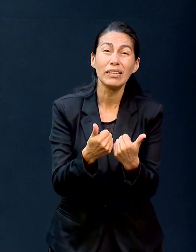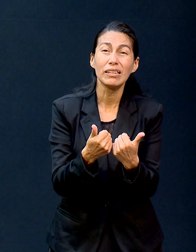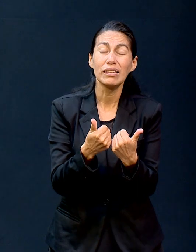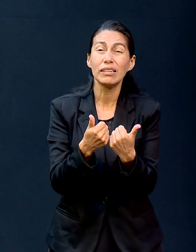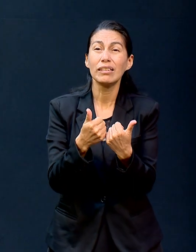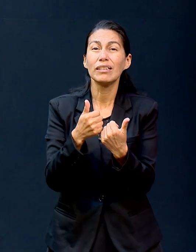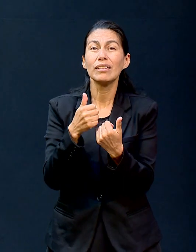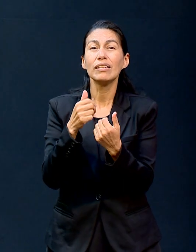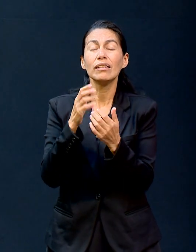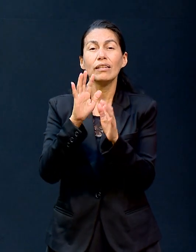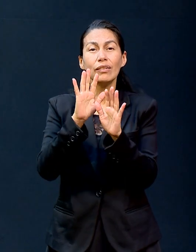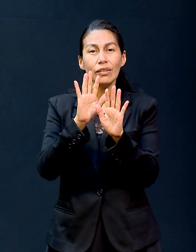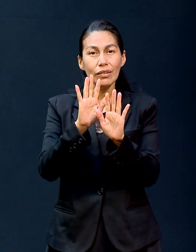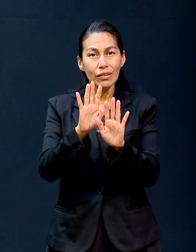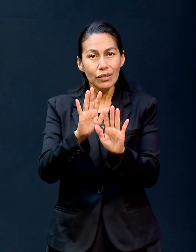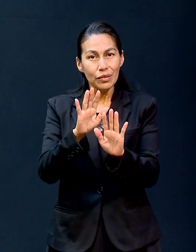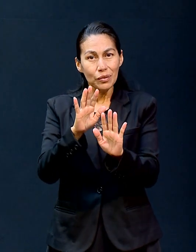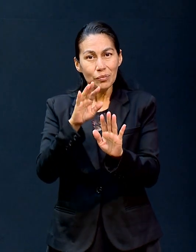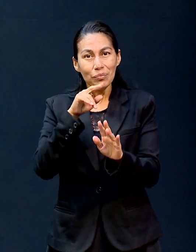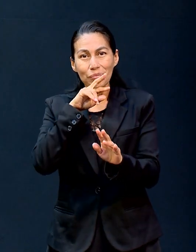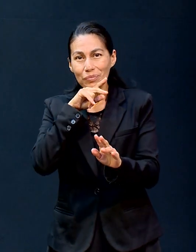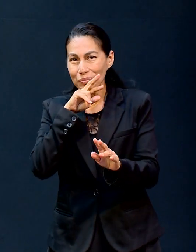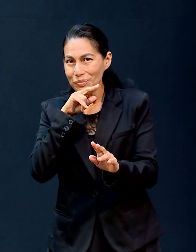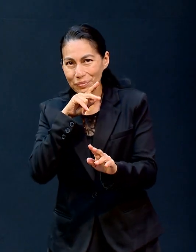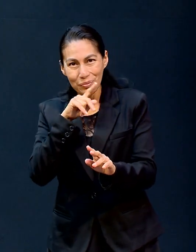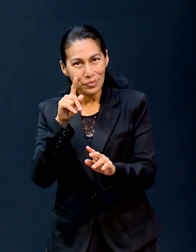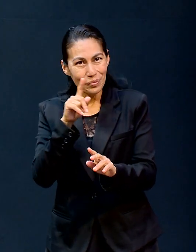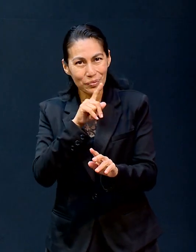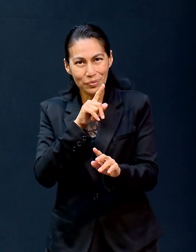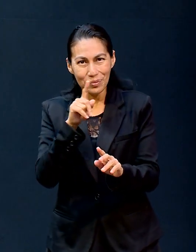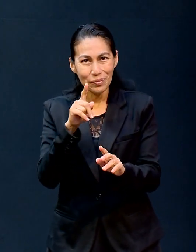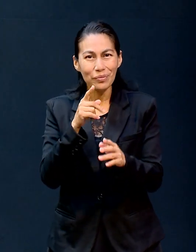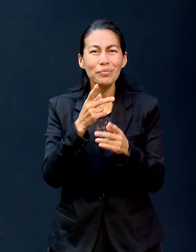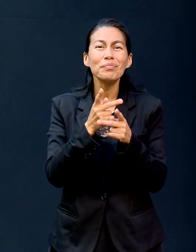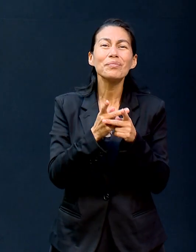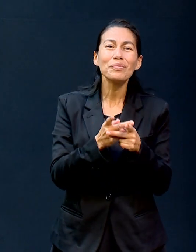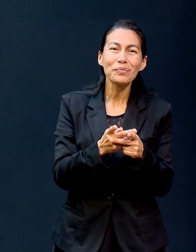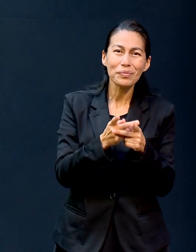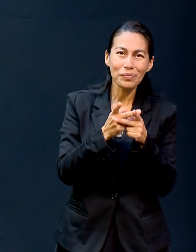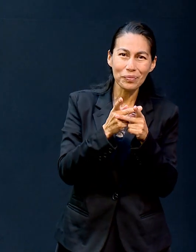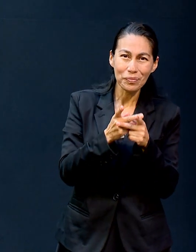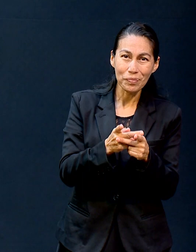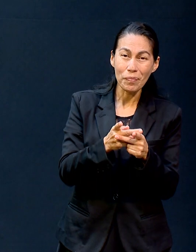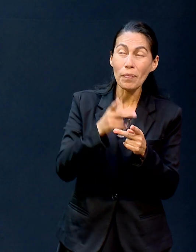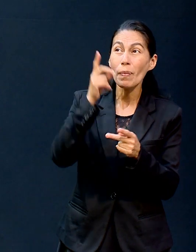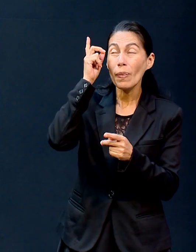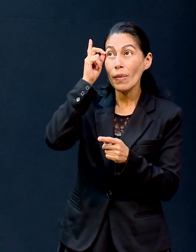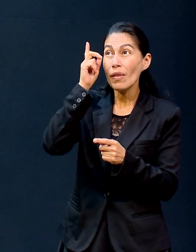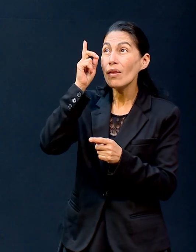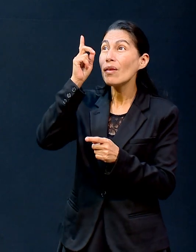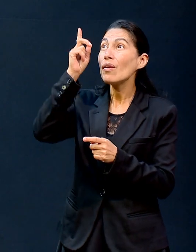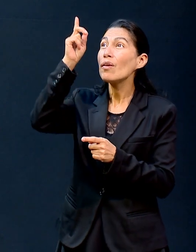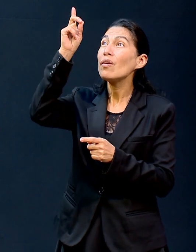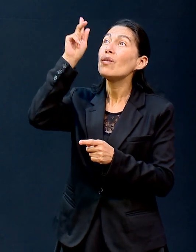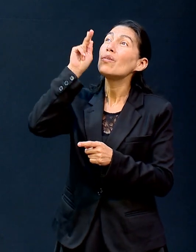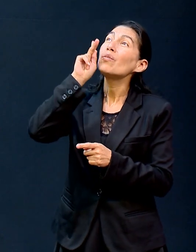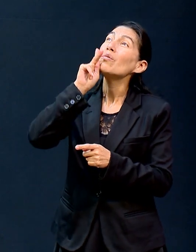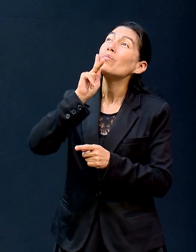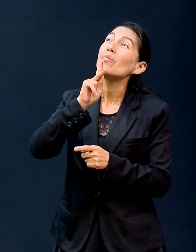espera no te angusties y no tratas de entender es así como